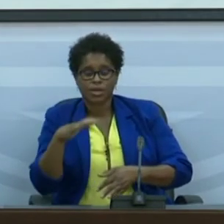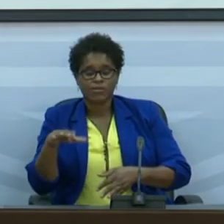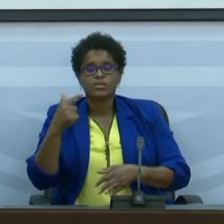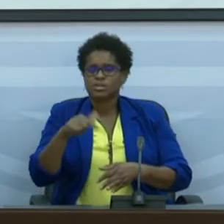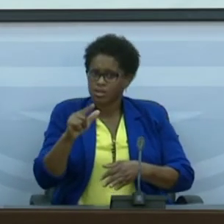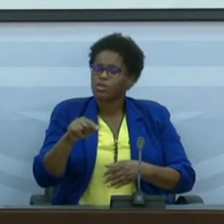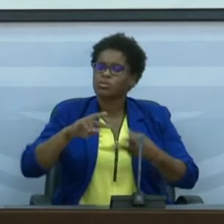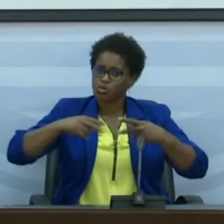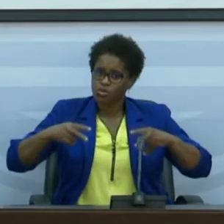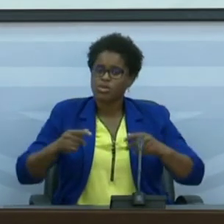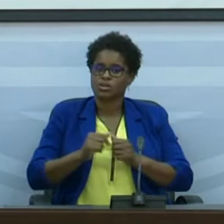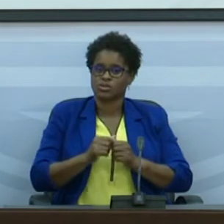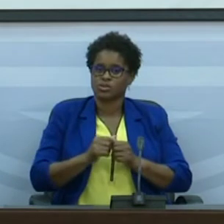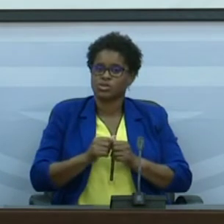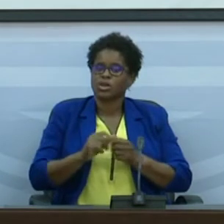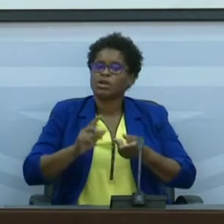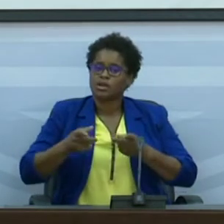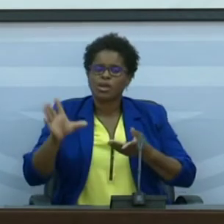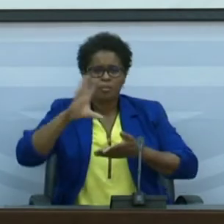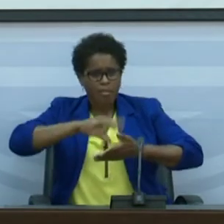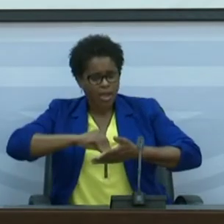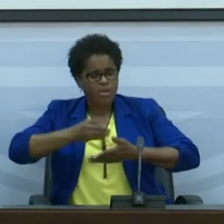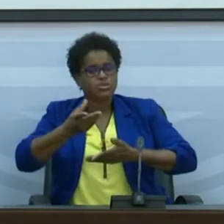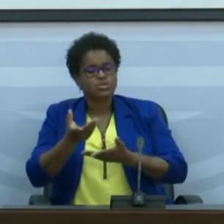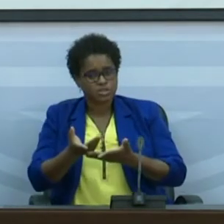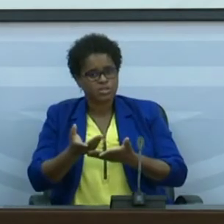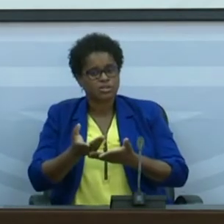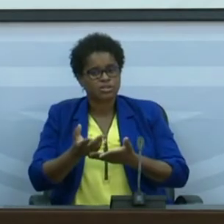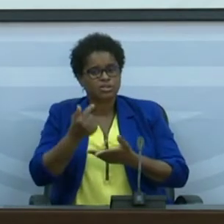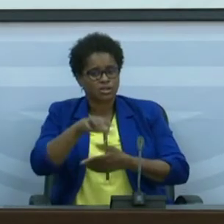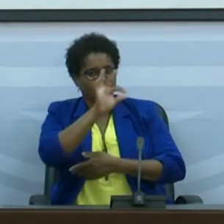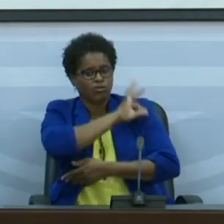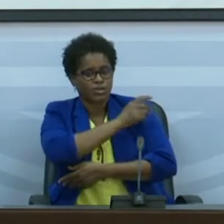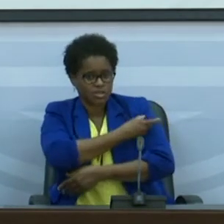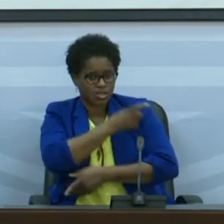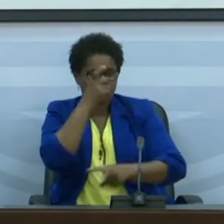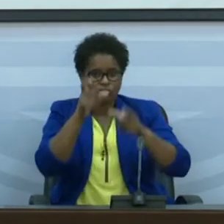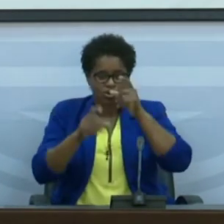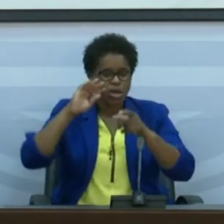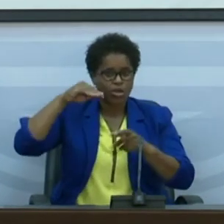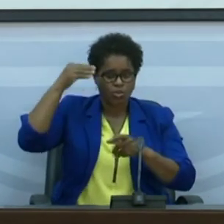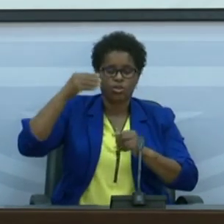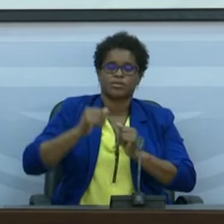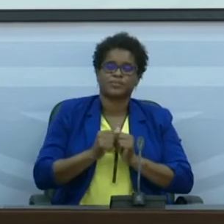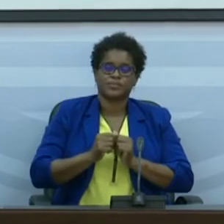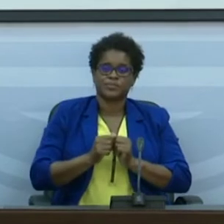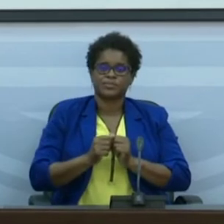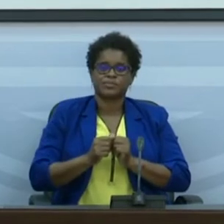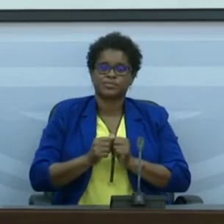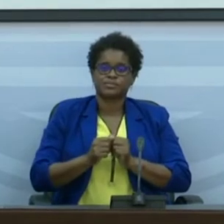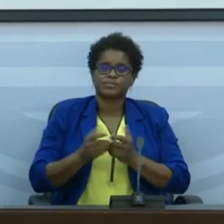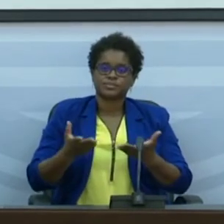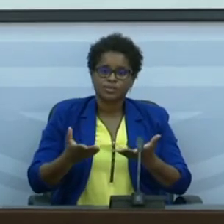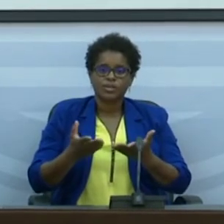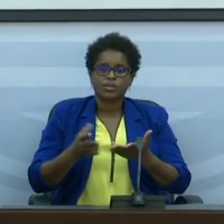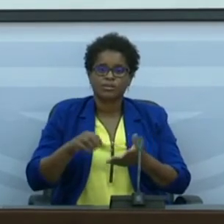conselhos que mais vacinaram a sua população adulta. Ribeira